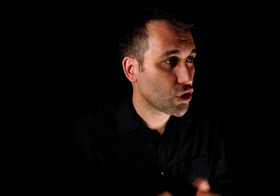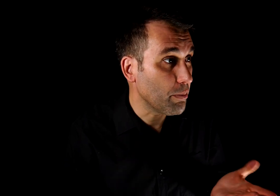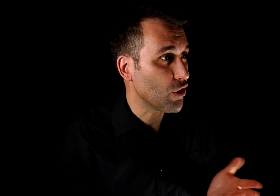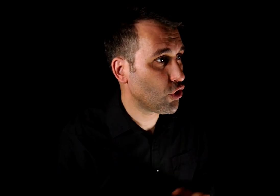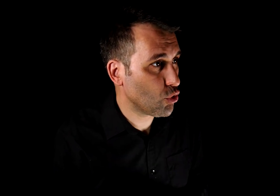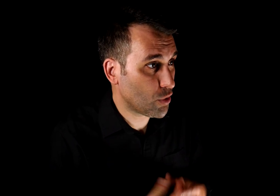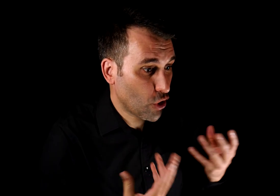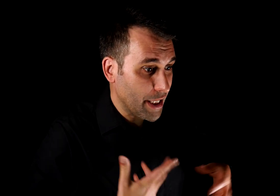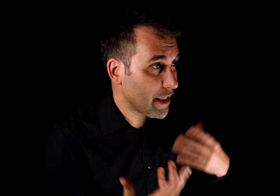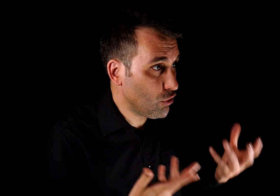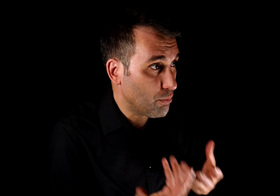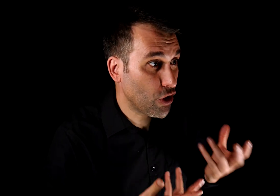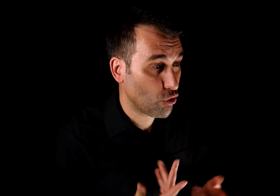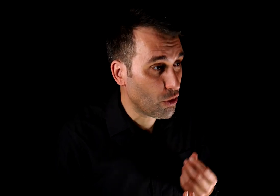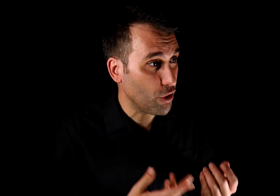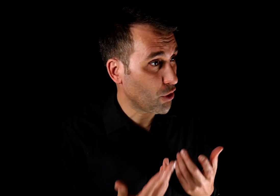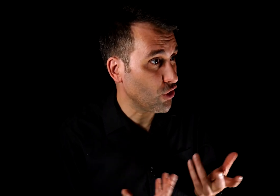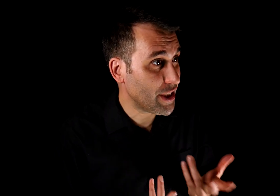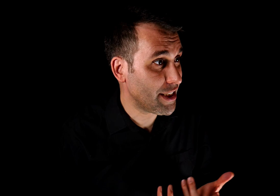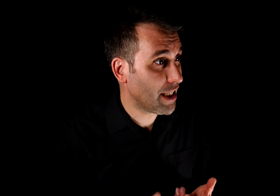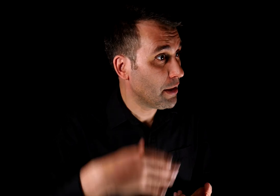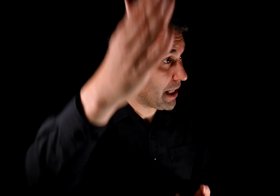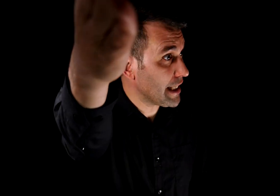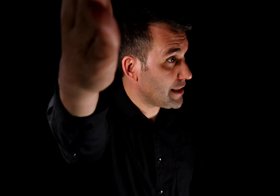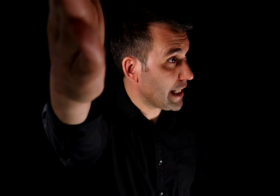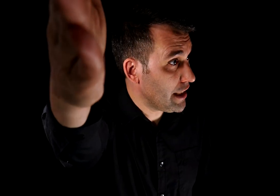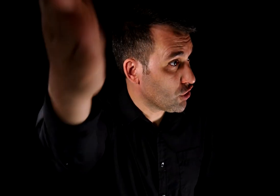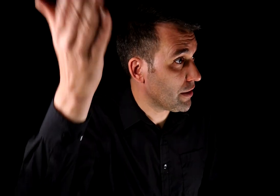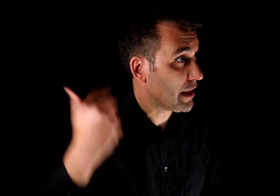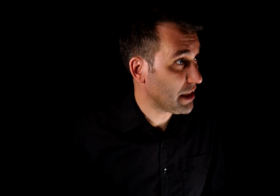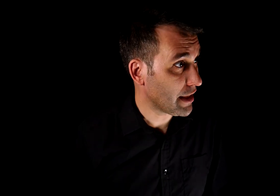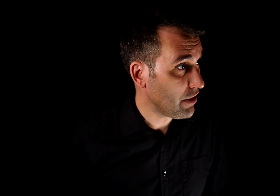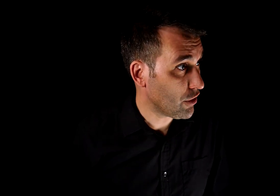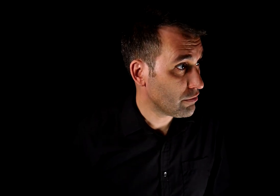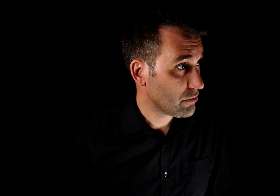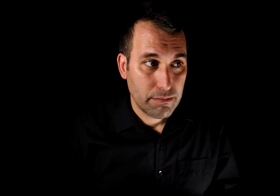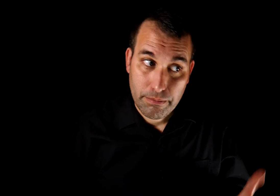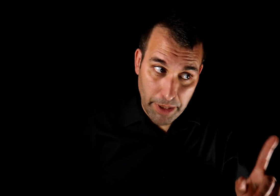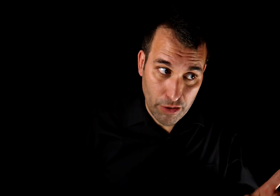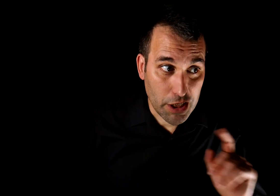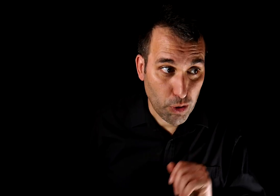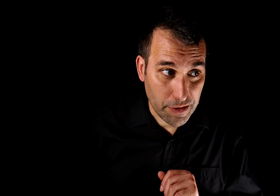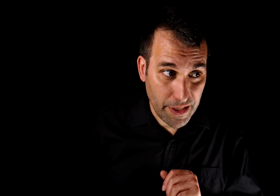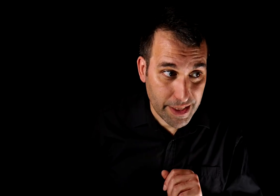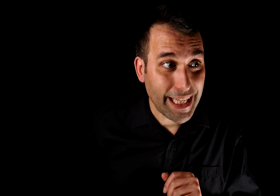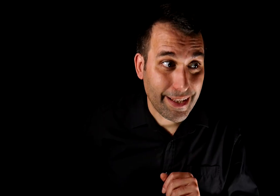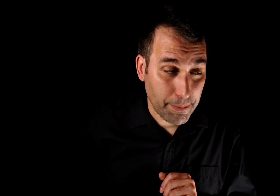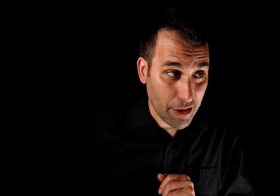estos son vídeos de YouTube. Tengo que añadir un poquito de humor y un poquito de chicha para que este de aquí no se vaya a mitad del vídeo. Pero las pocas veces que he aceptado